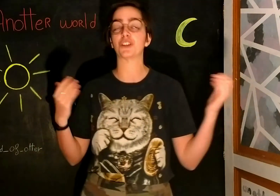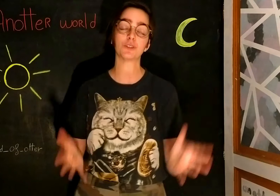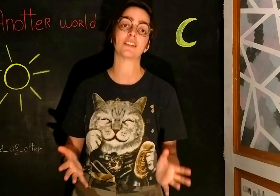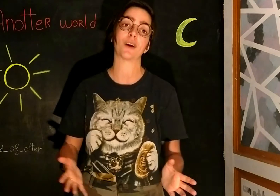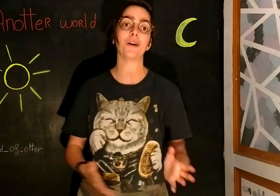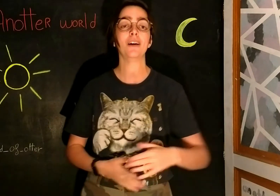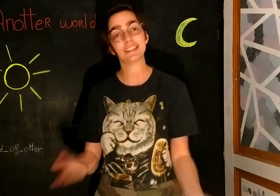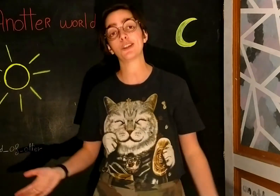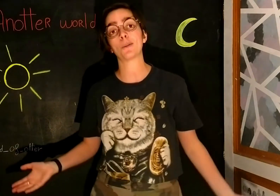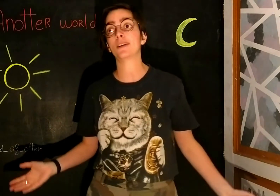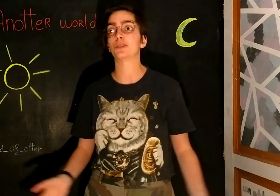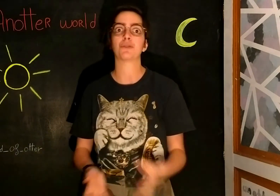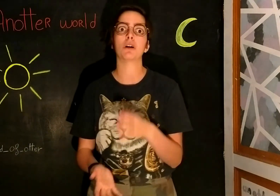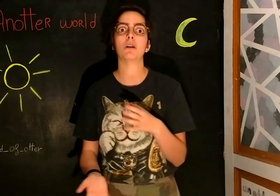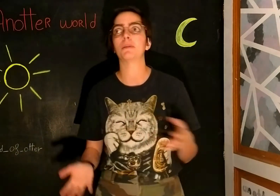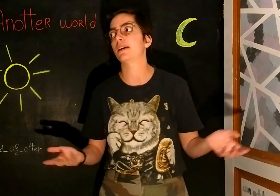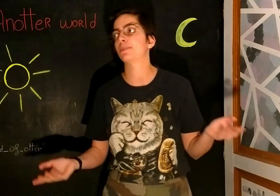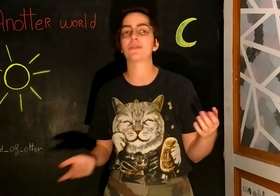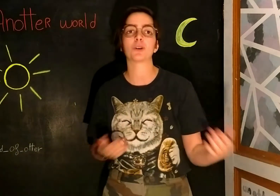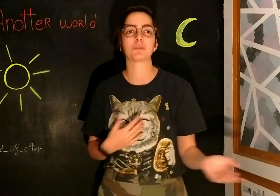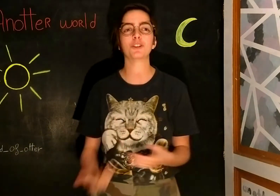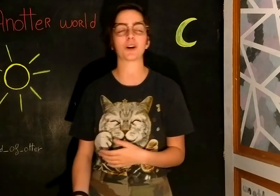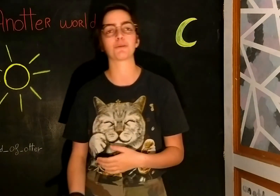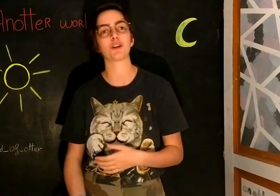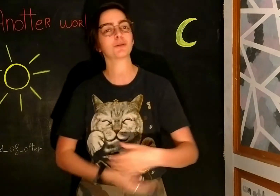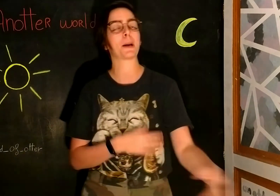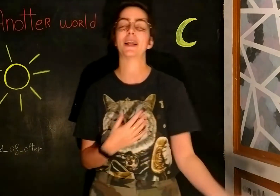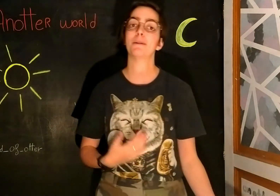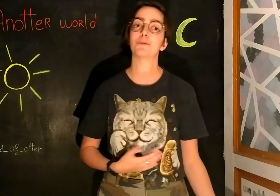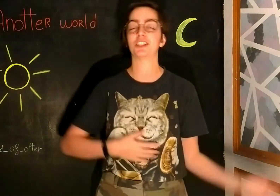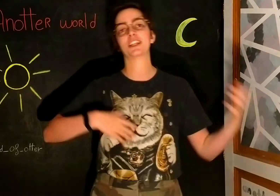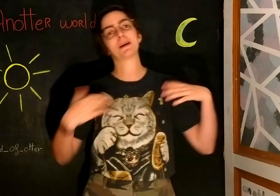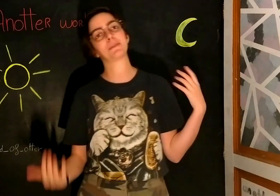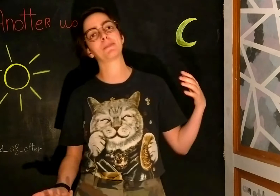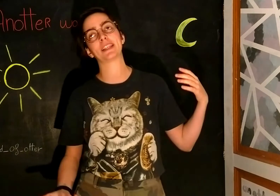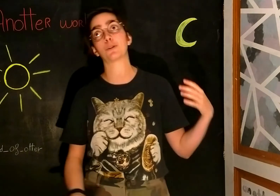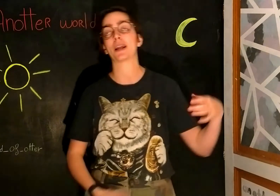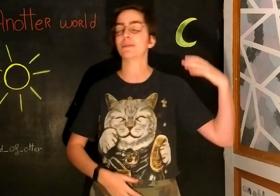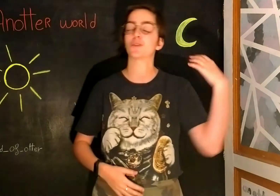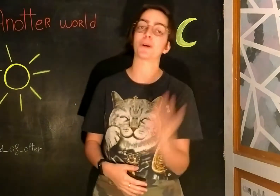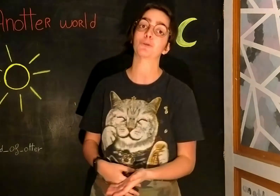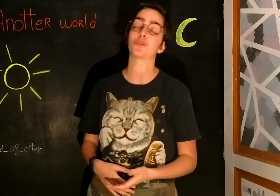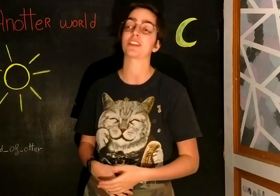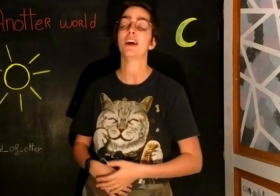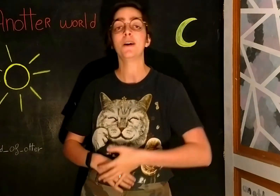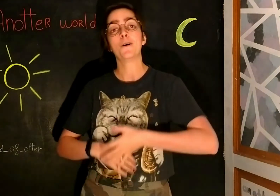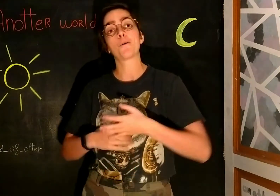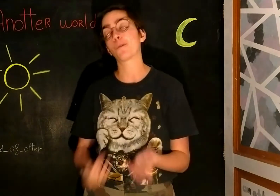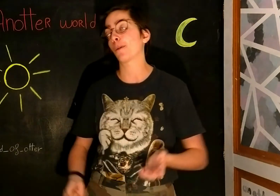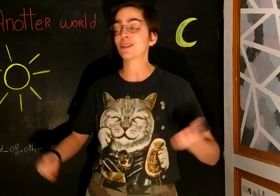on fait tous des erreurs. Et c'est normal de, des fois, bah, pas forcément se faire comprendre, parce qu n'a pas la même logique, pas la même manière de parler, même si on parle tous français. On comprend pas